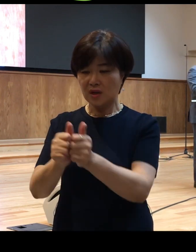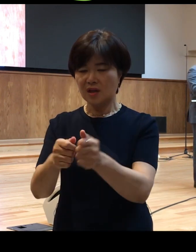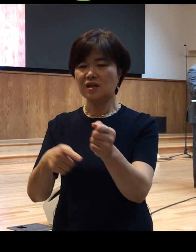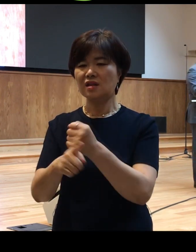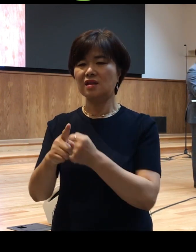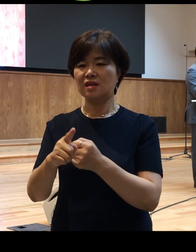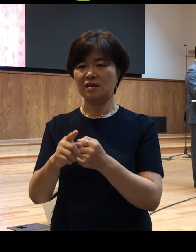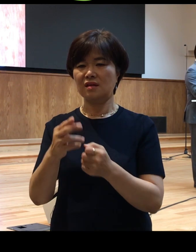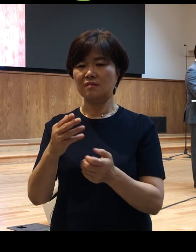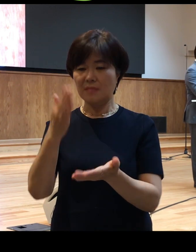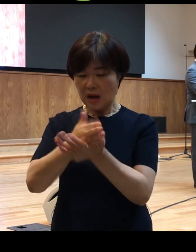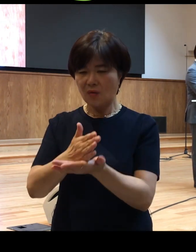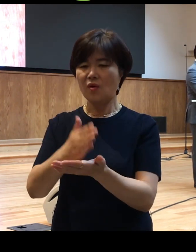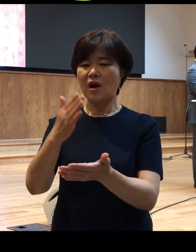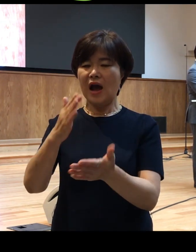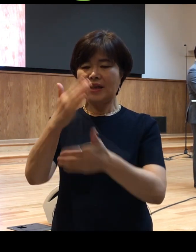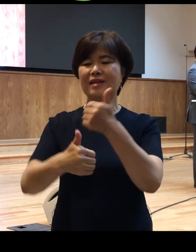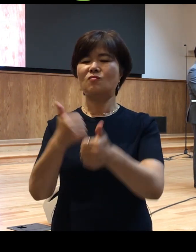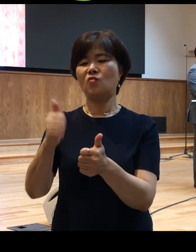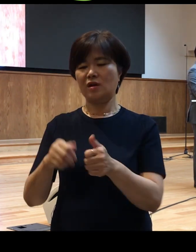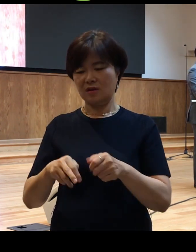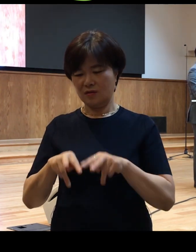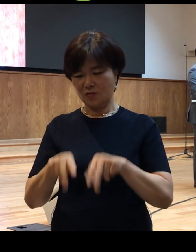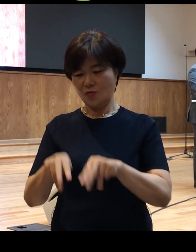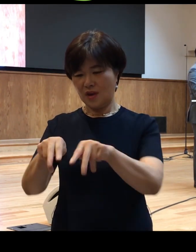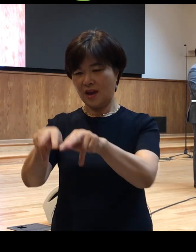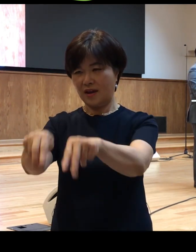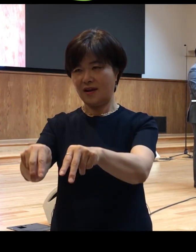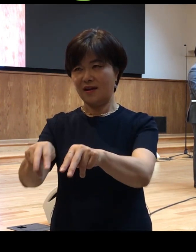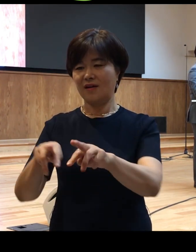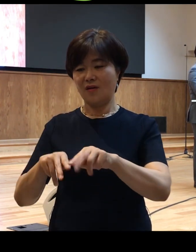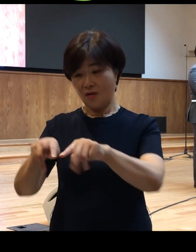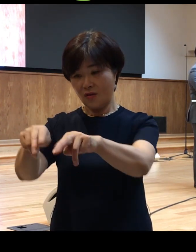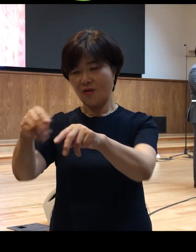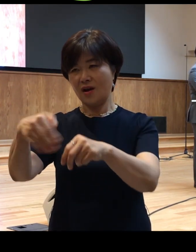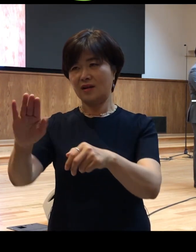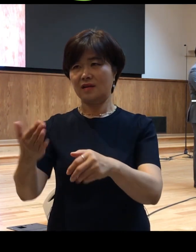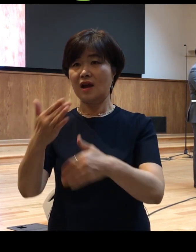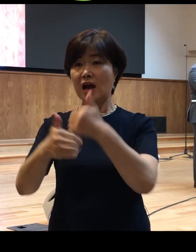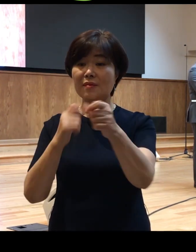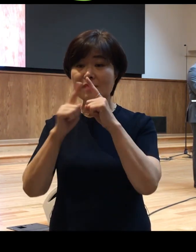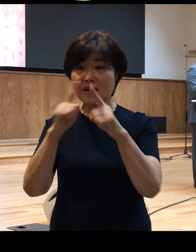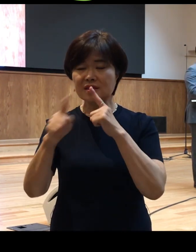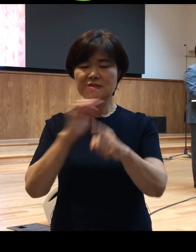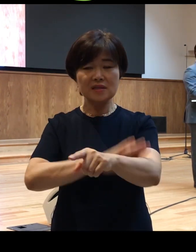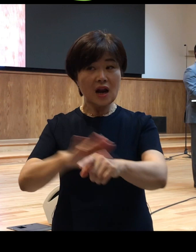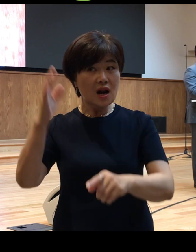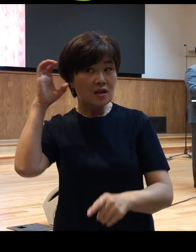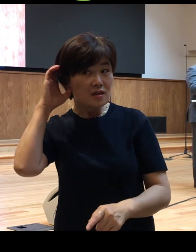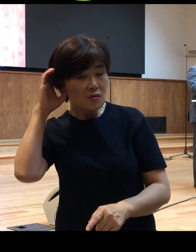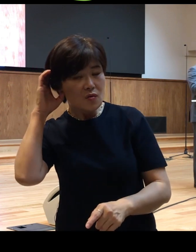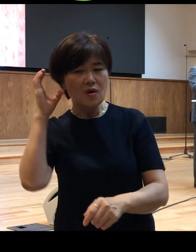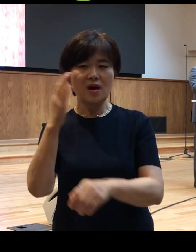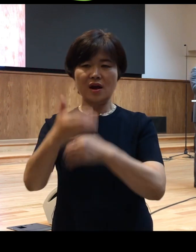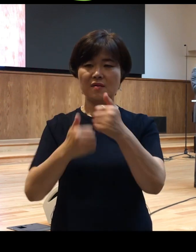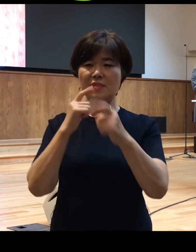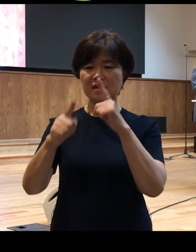그가 하나님과 동행하는 자 하나님의 말씀을 청종하고 그 말씀대로 살아가고자